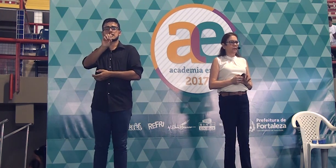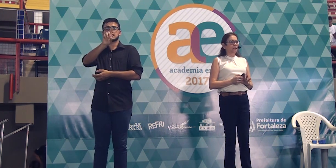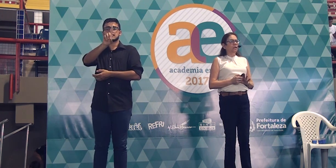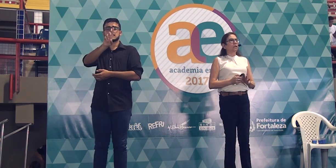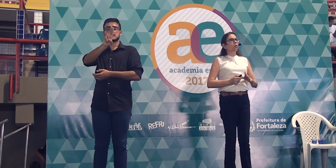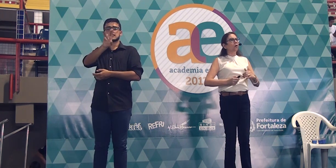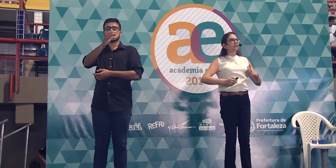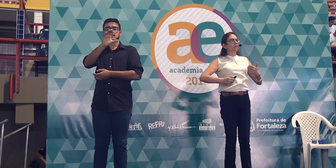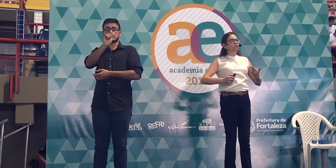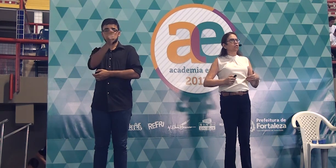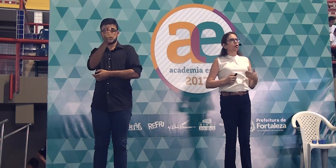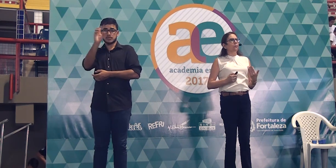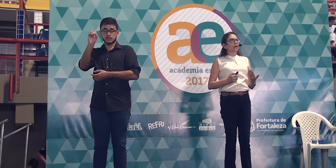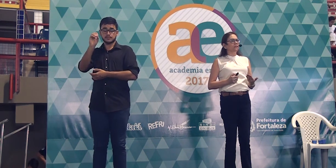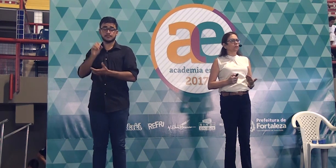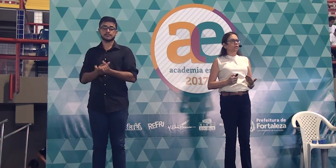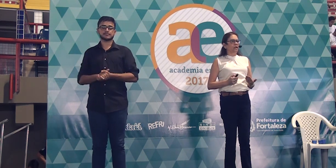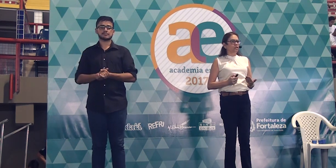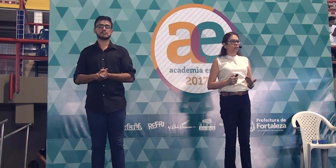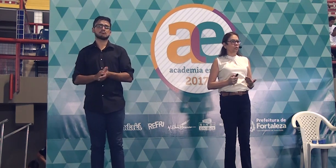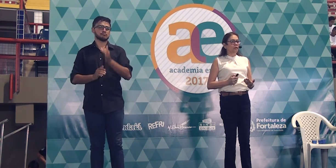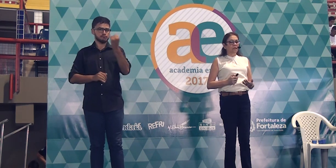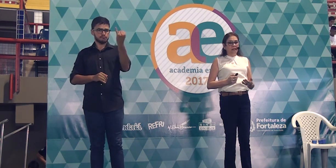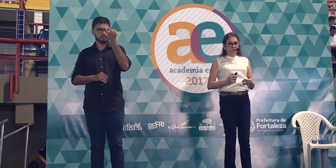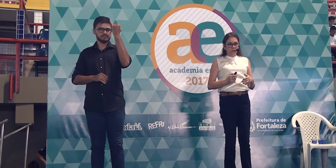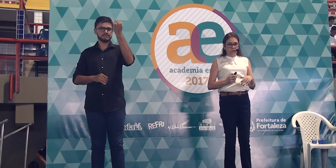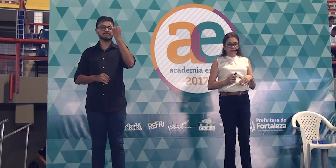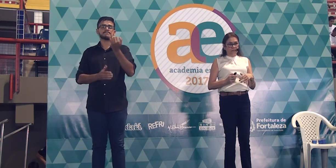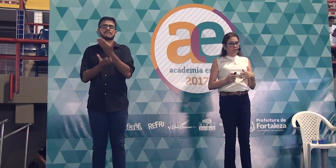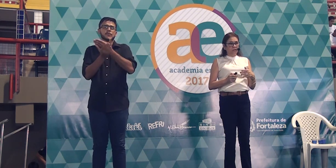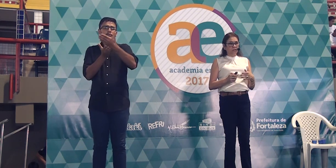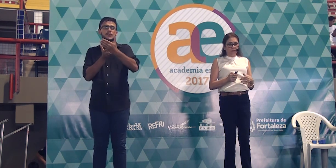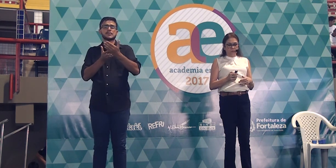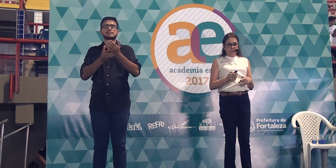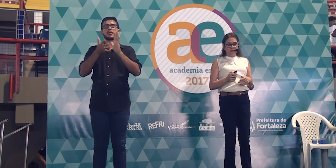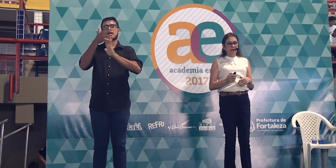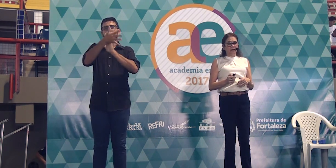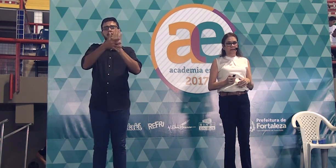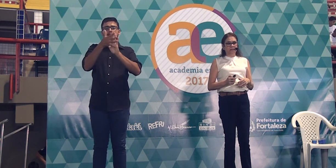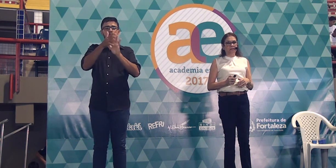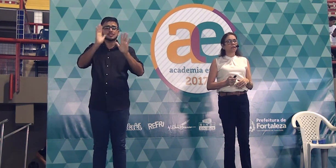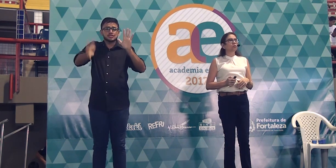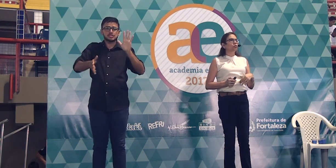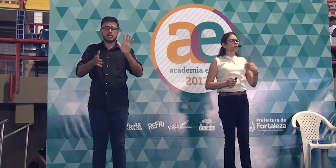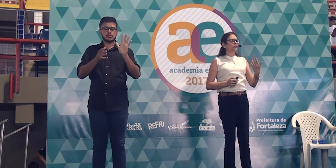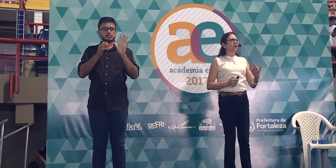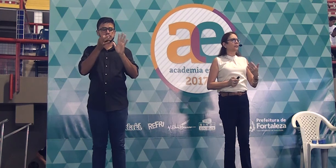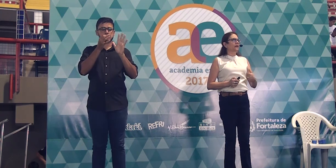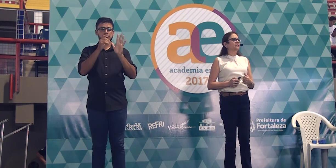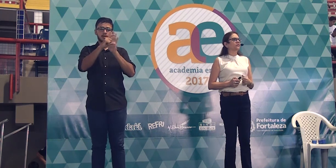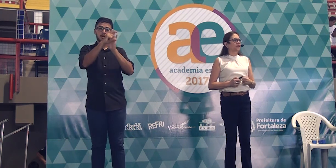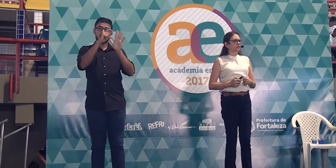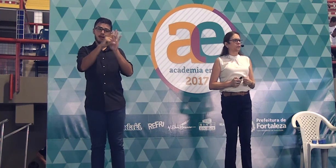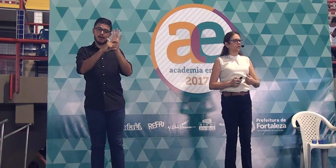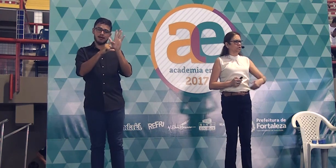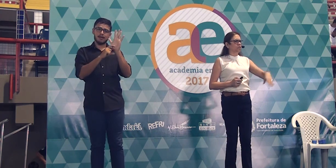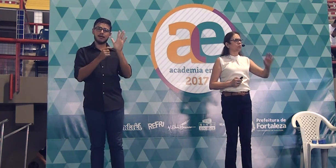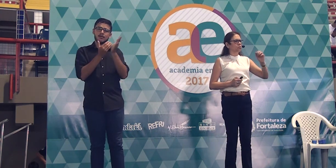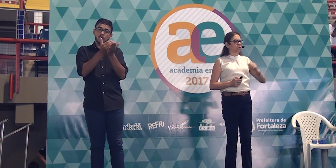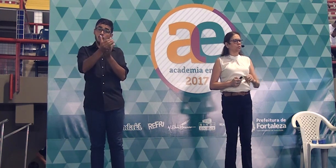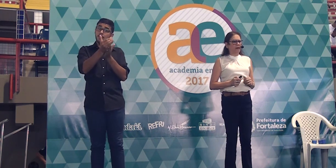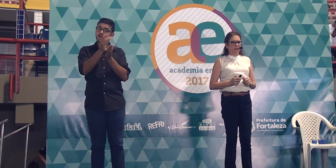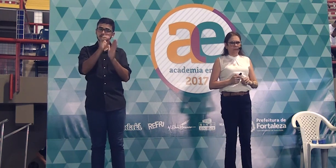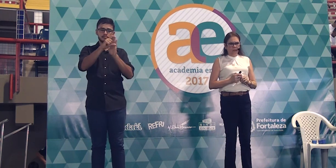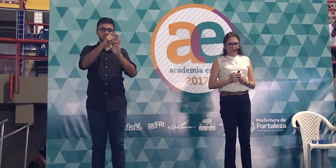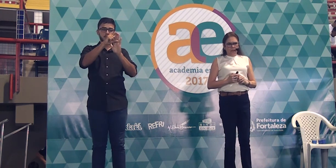saiba que quando a gente começa o texto e as coisas já estão certas, tudo fica mais fácil para a